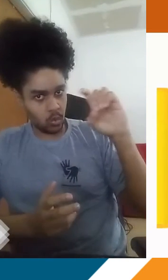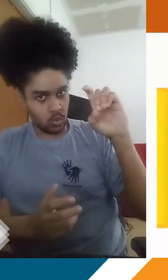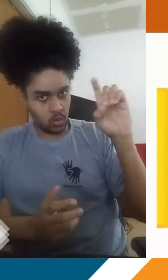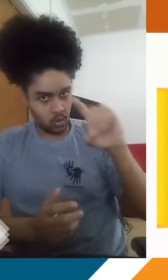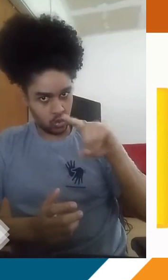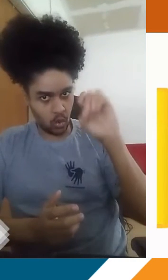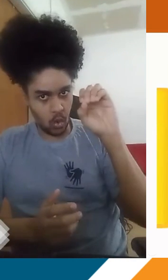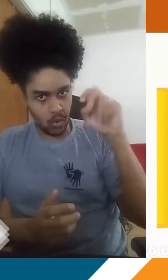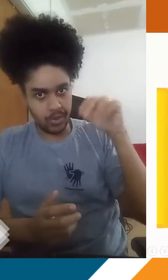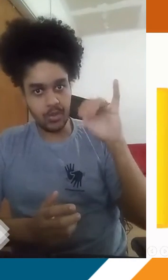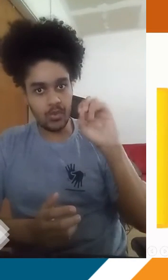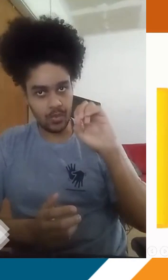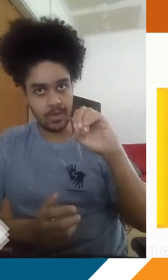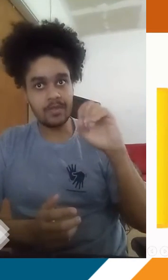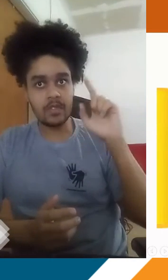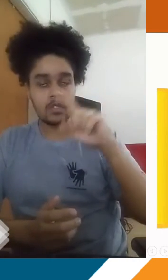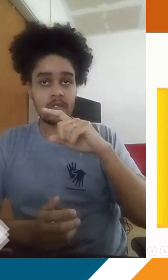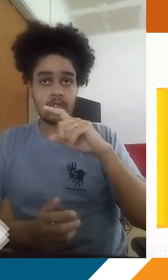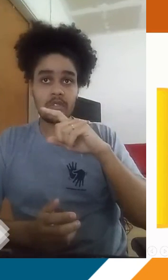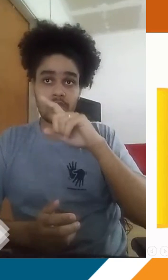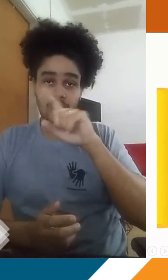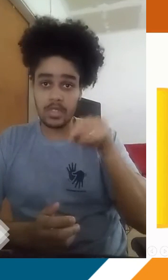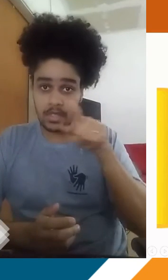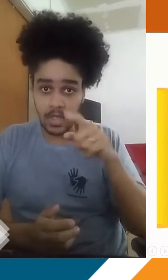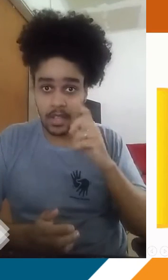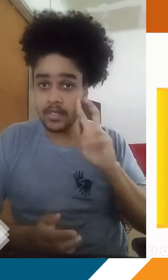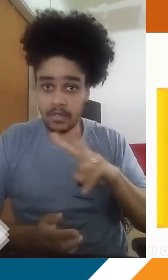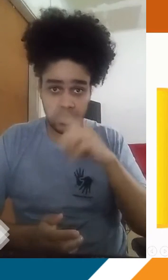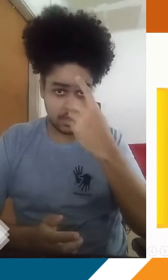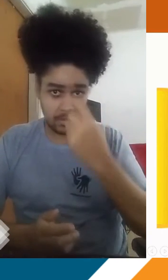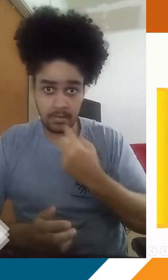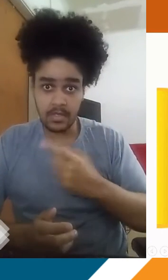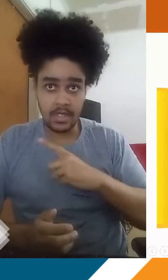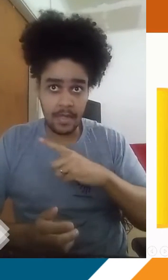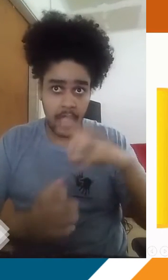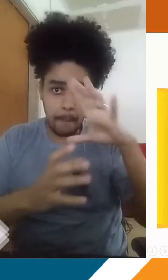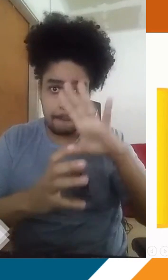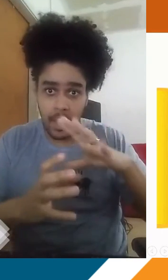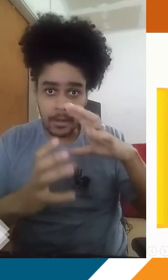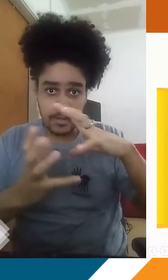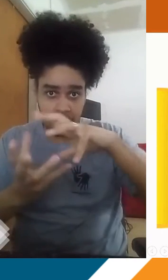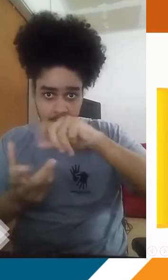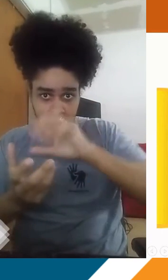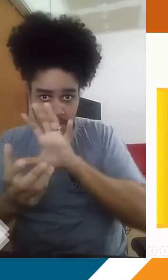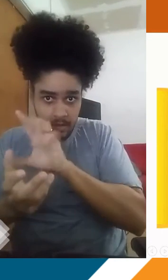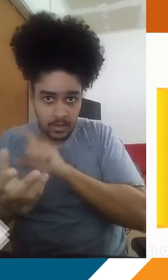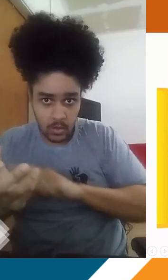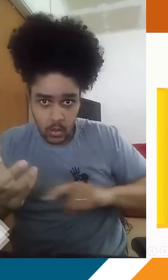Como vocês podem imaginar e perceber também aí nessa imagem, a gente tem uma camada que envolve a